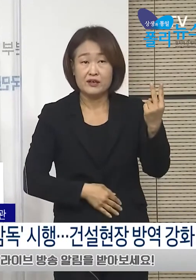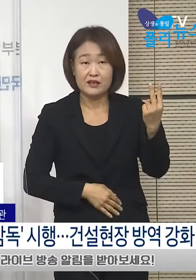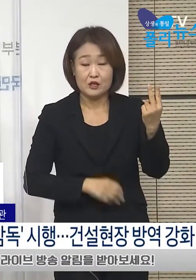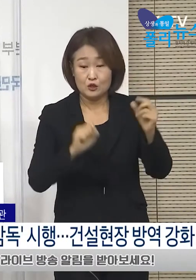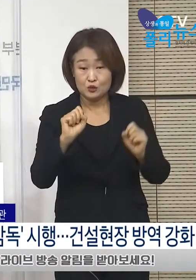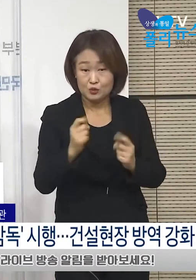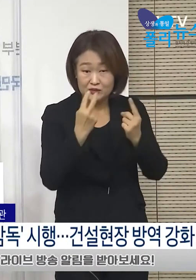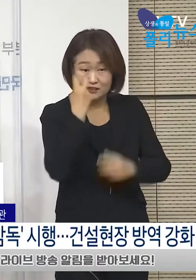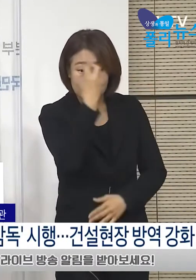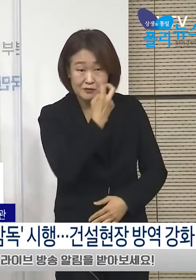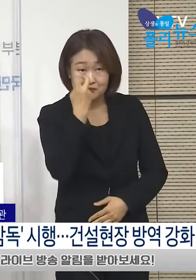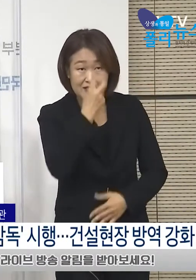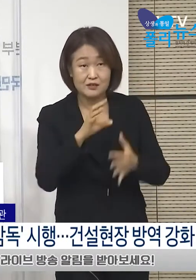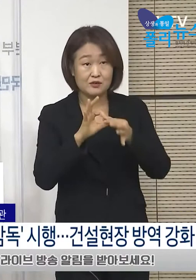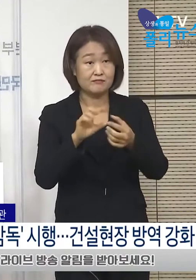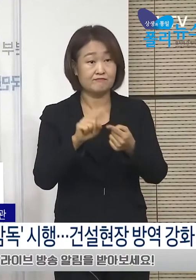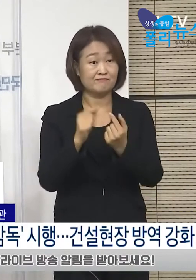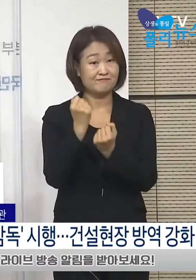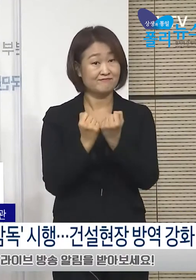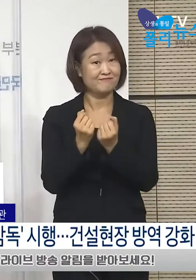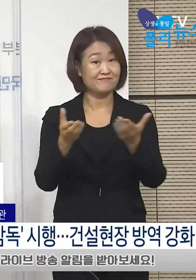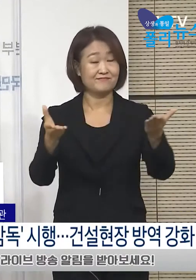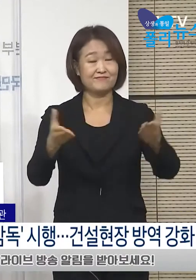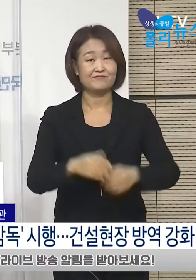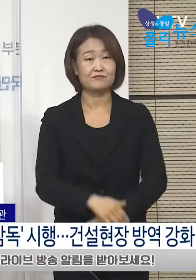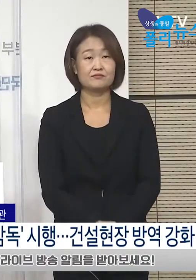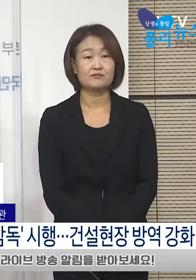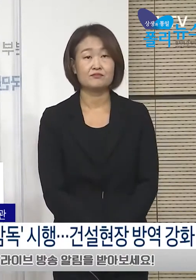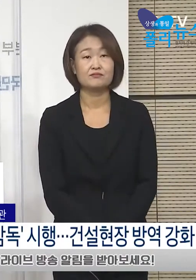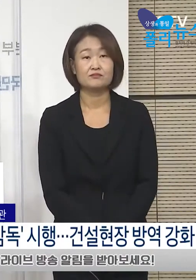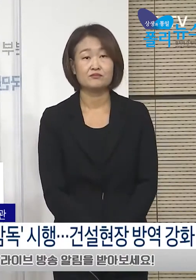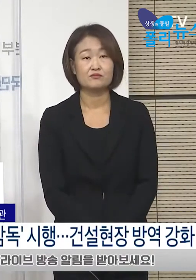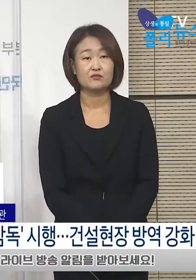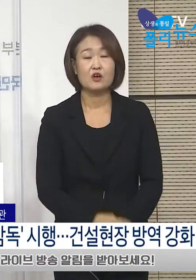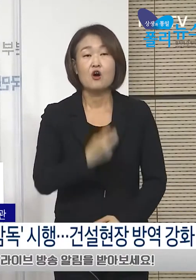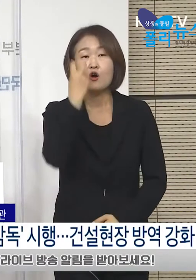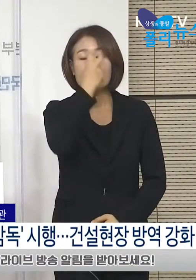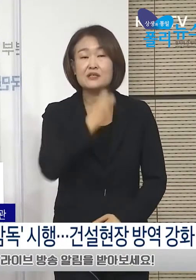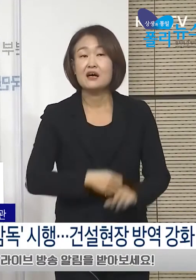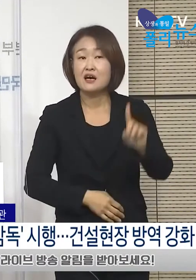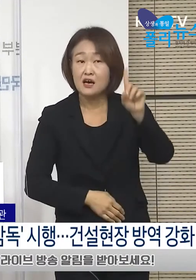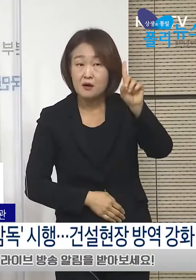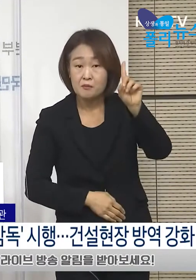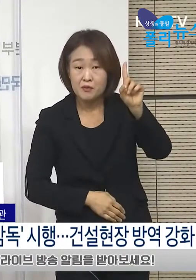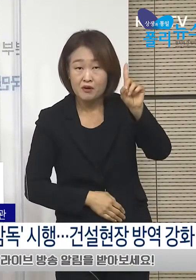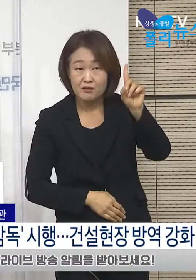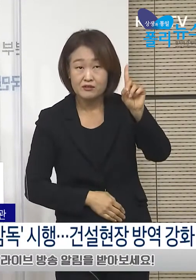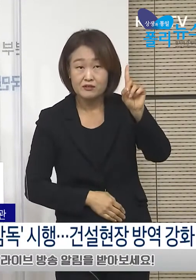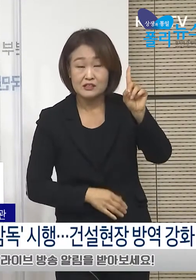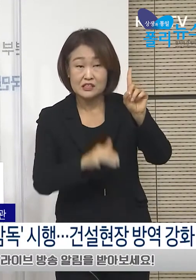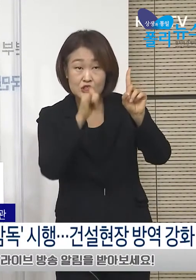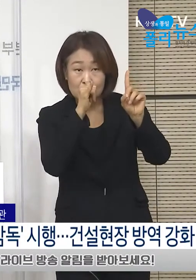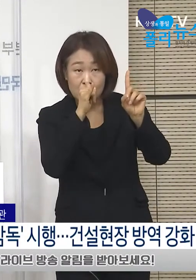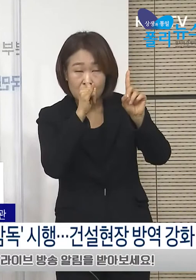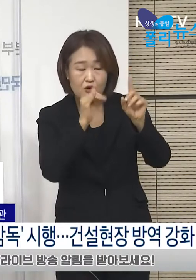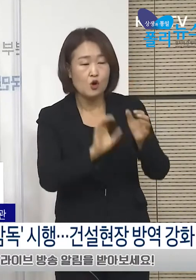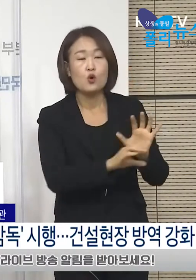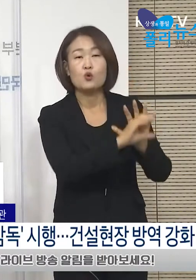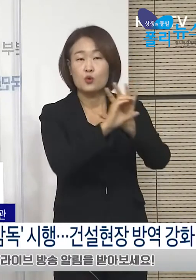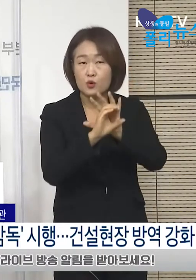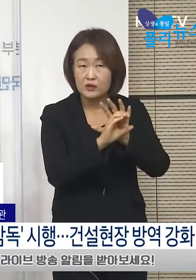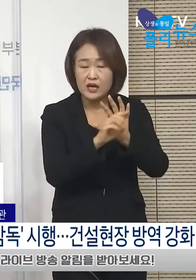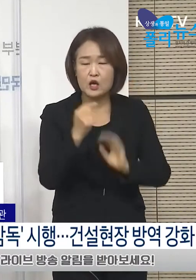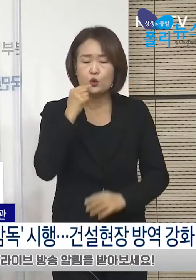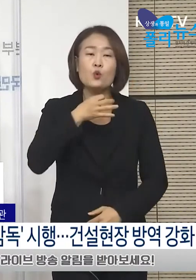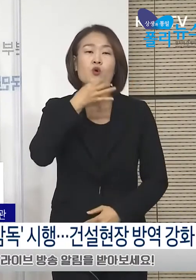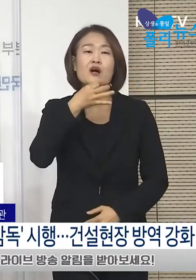검사에 대해 말씀드리겠습니다. 한 번의 검사로 코로나19와 겨절독감을 동시에 진단할